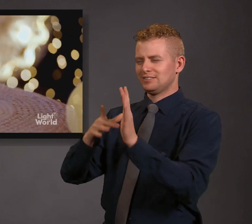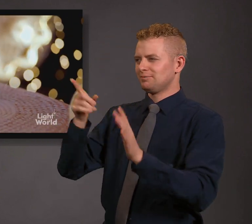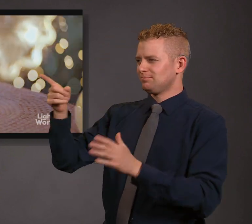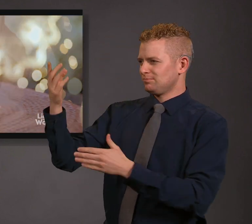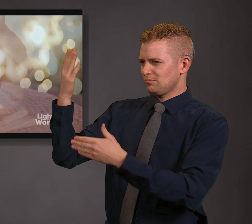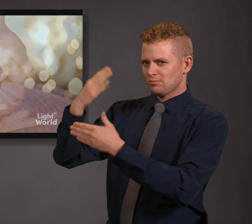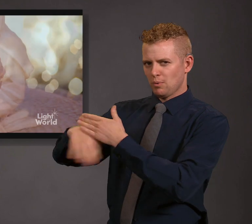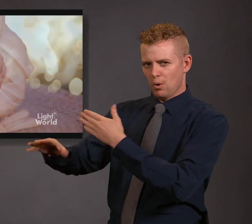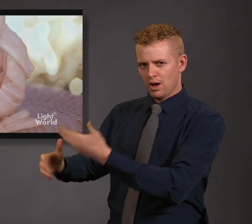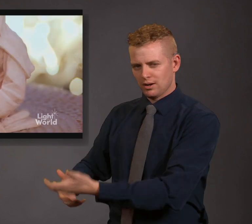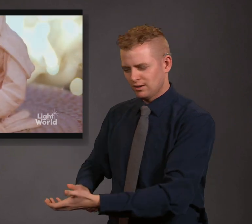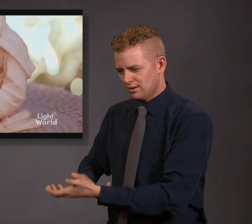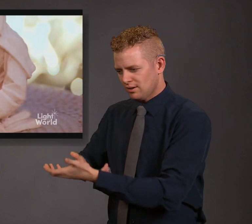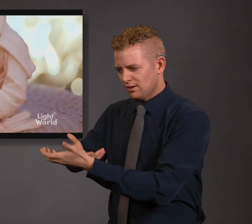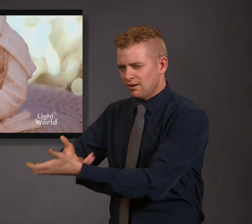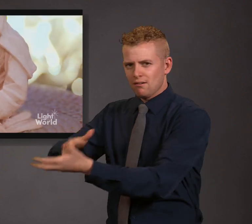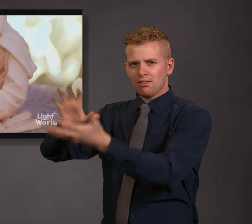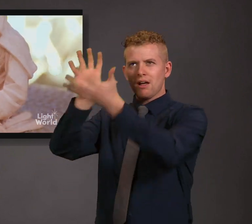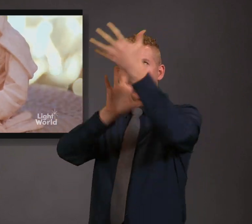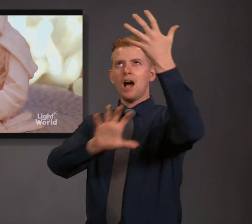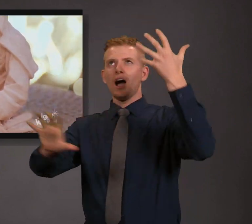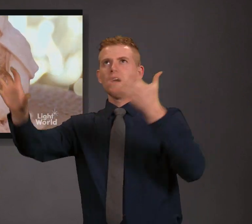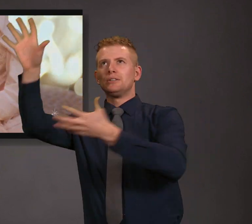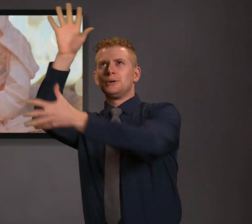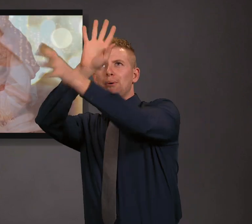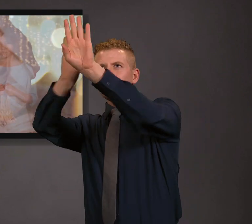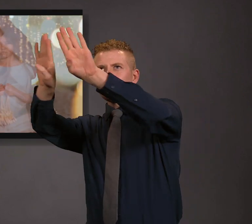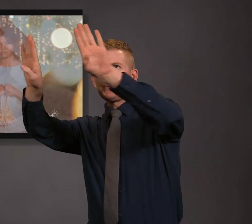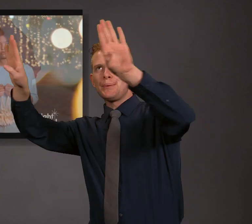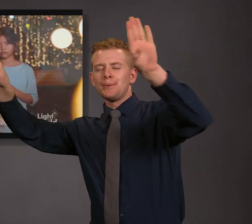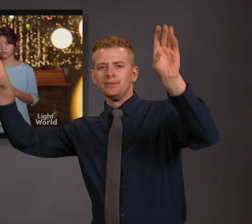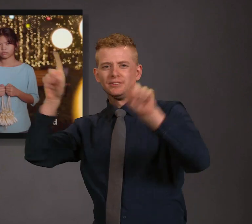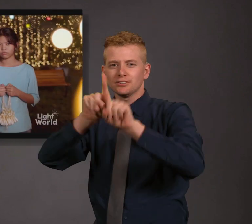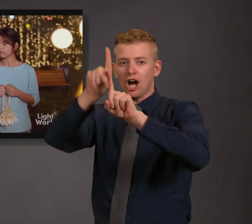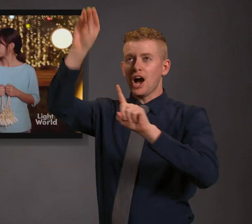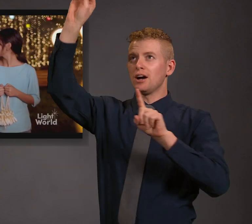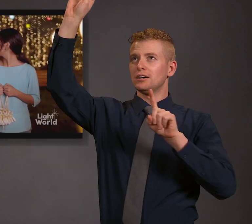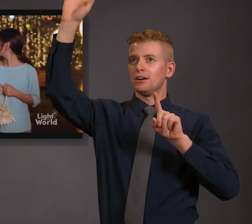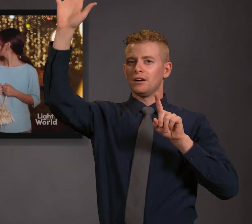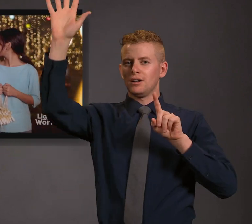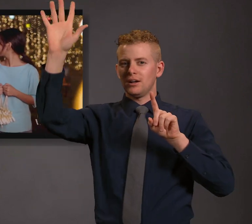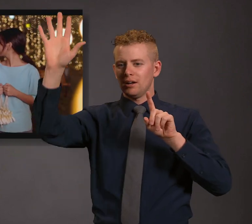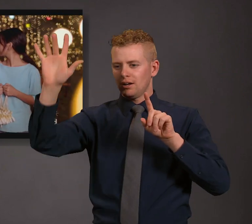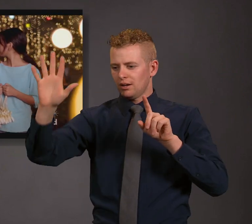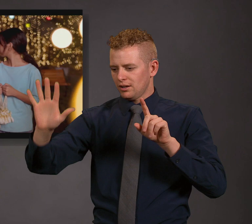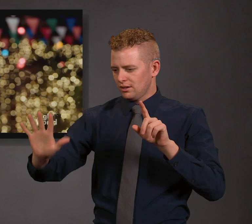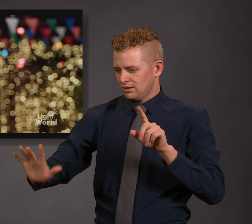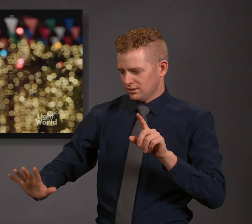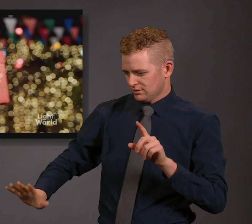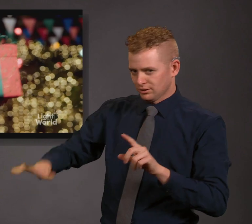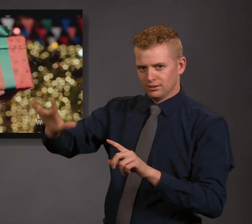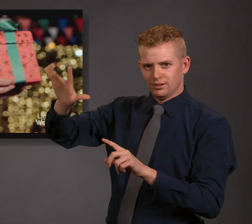Nahawi ang ulap Talay lumiwanag